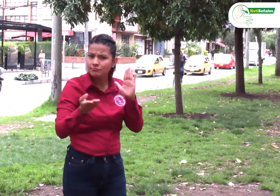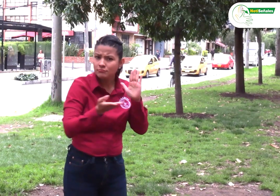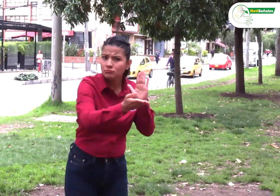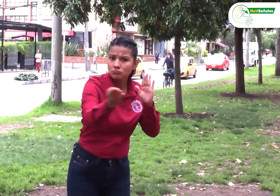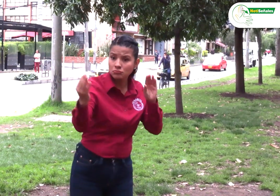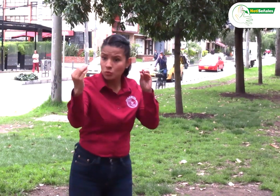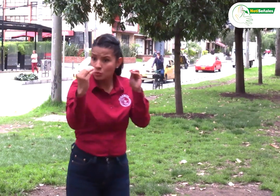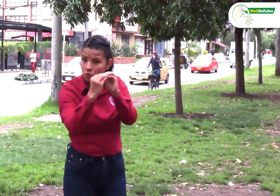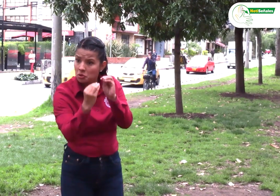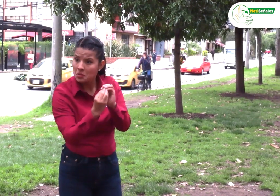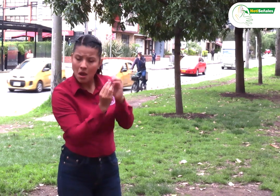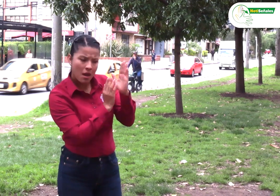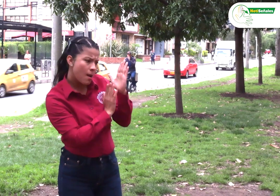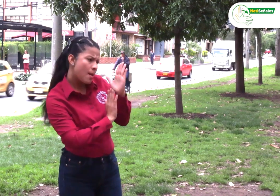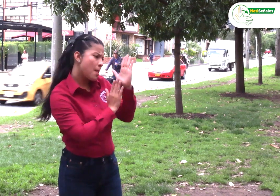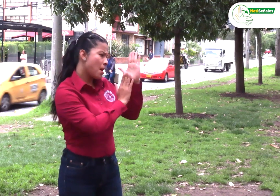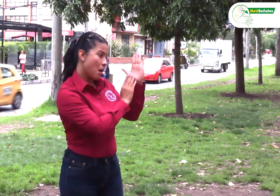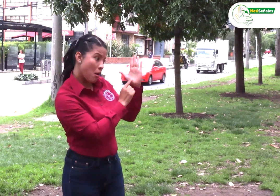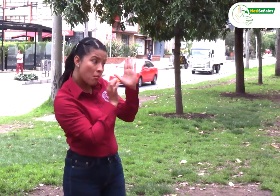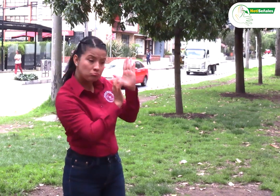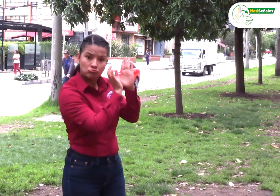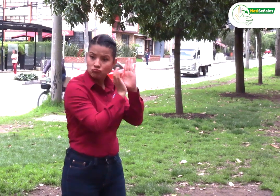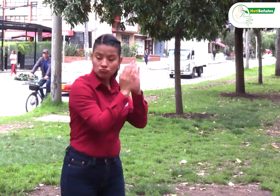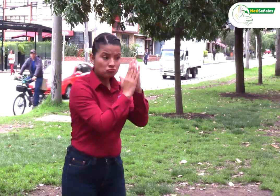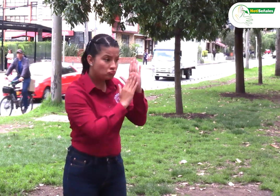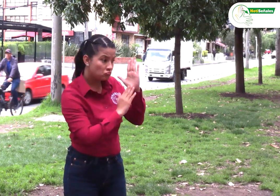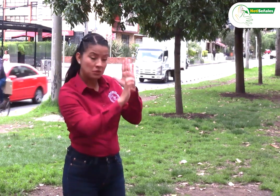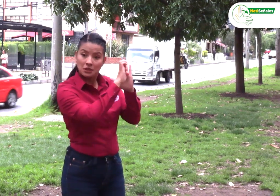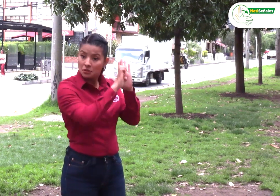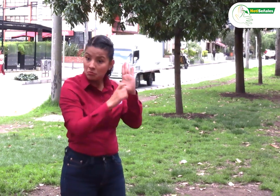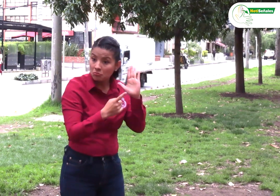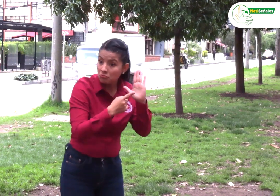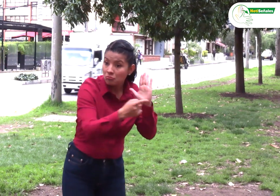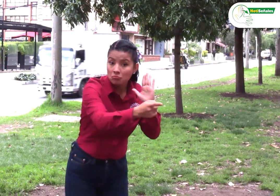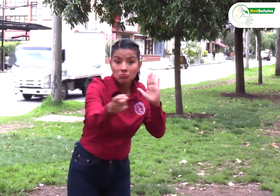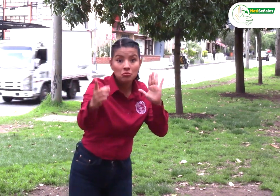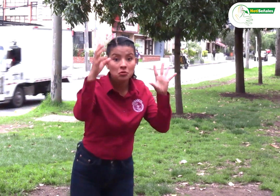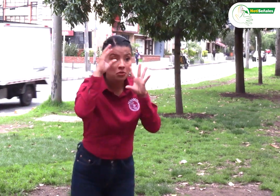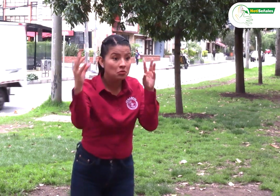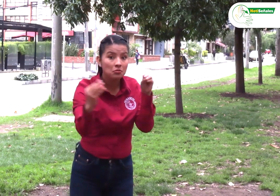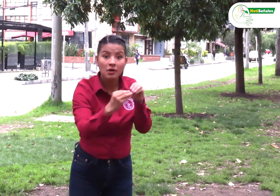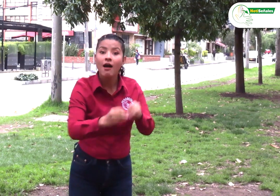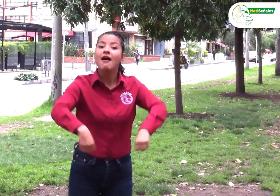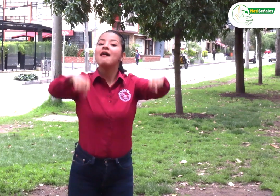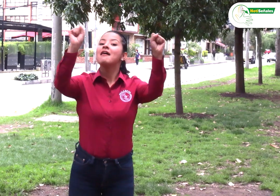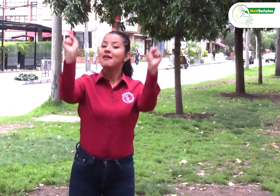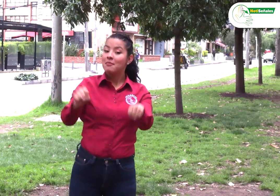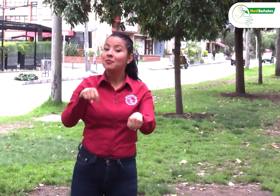los estatutos se expusieron para aprobación y fue aprobado por la